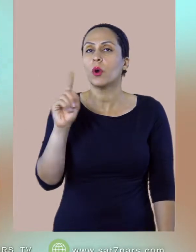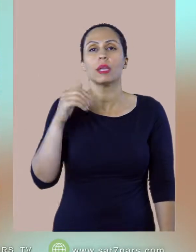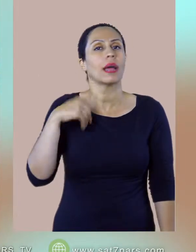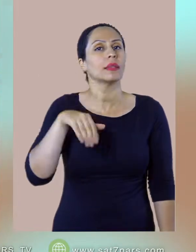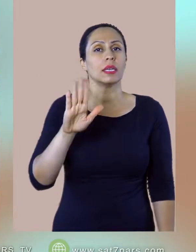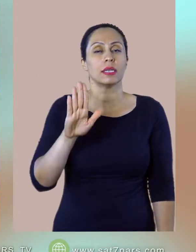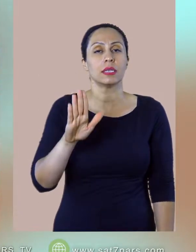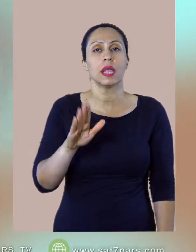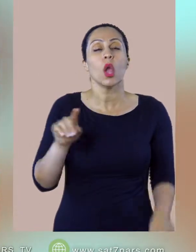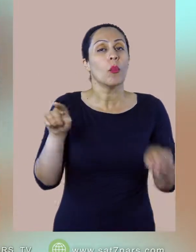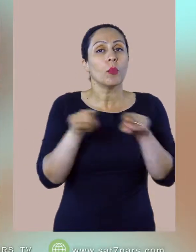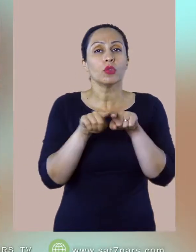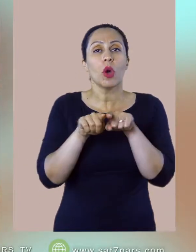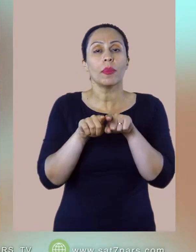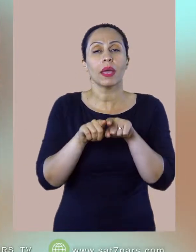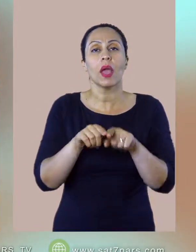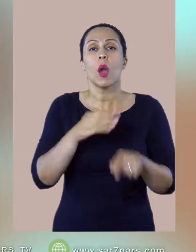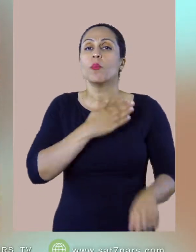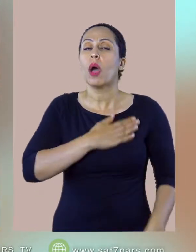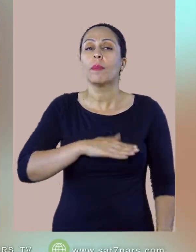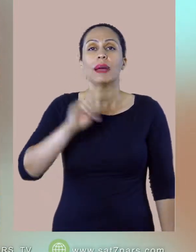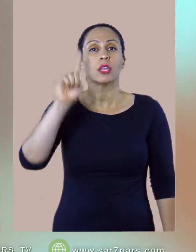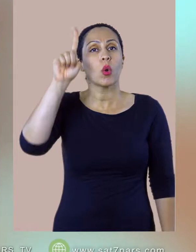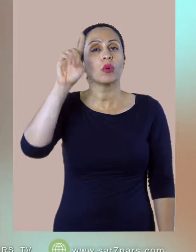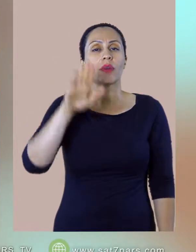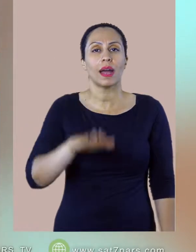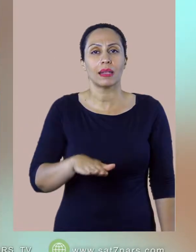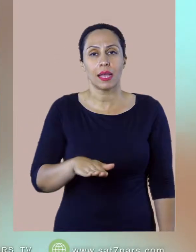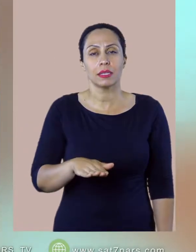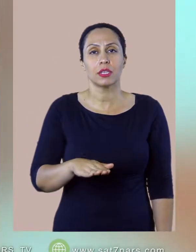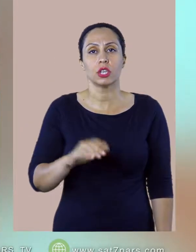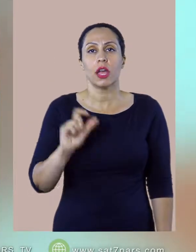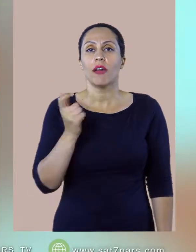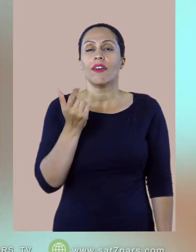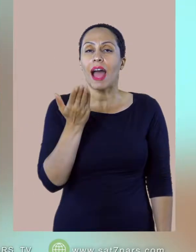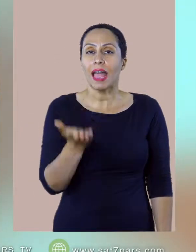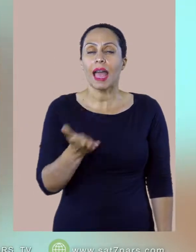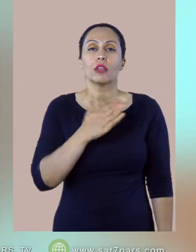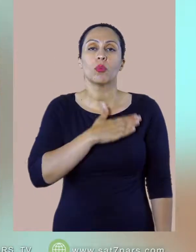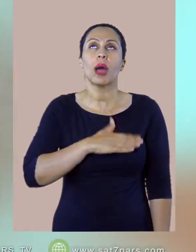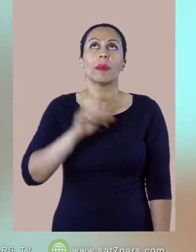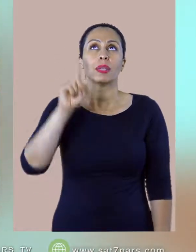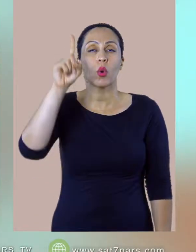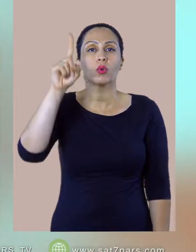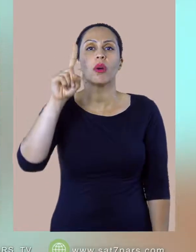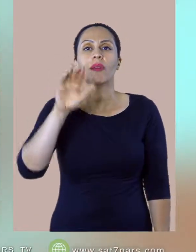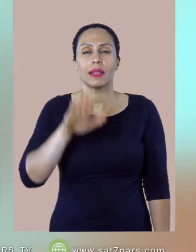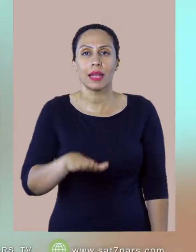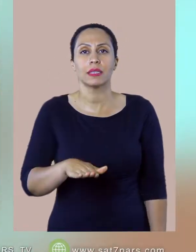بر بنای محبت خداوند هست فیض خداوند هست حقیقت خداوند هست و وقتی این فیض و راستی و